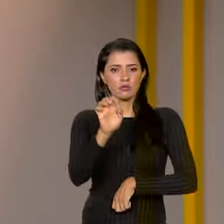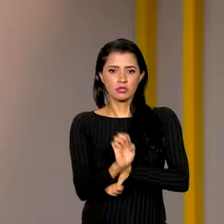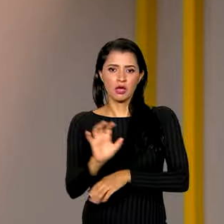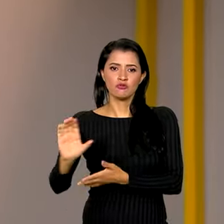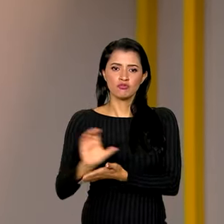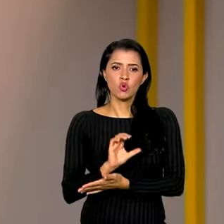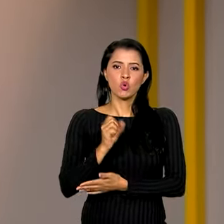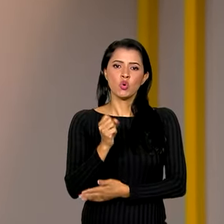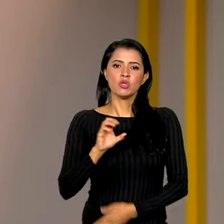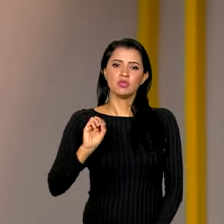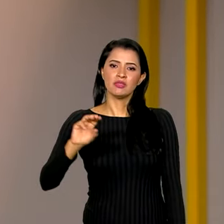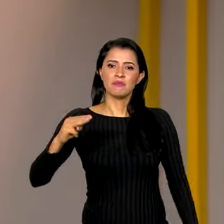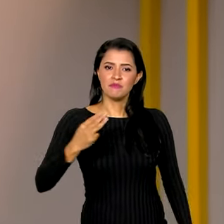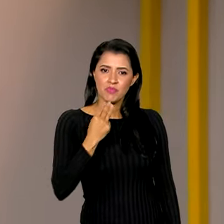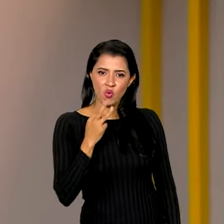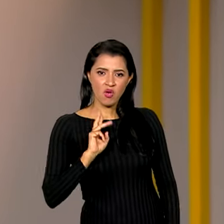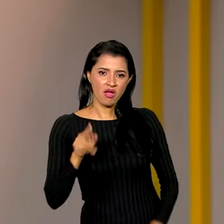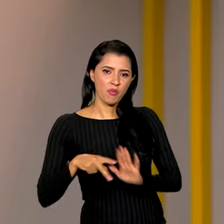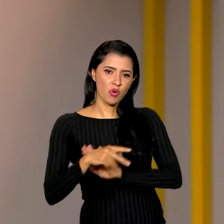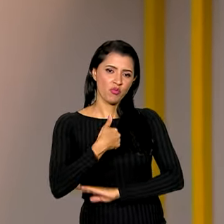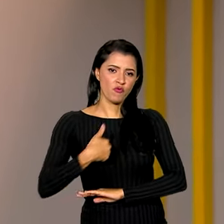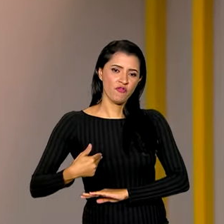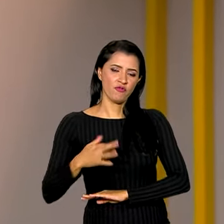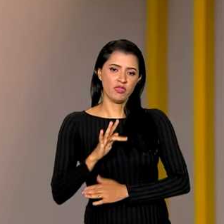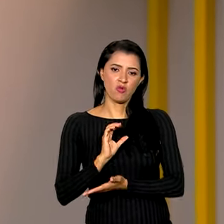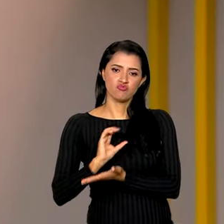80 milhões de reais do governo federal.